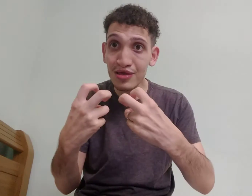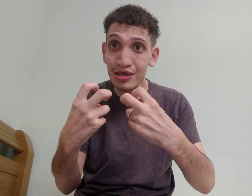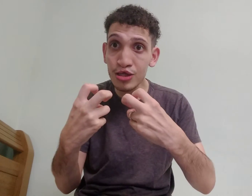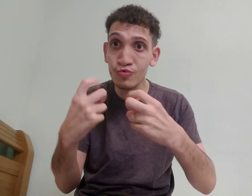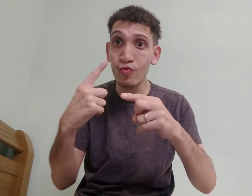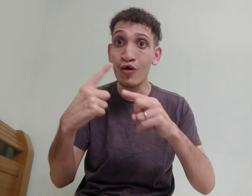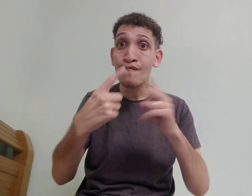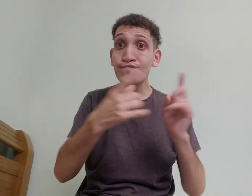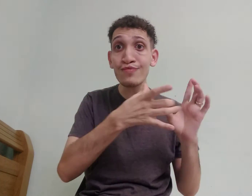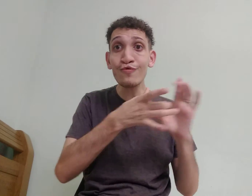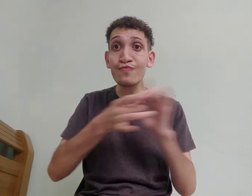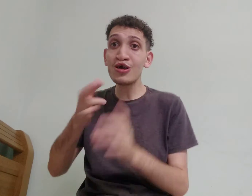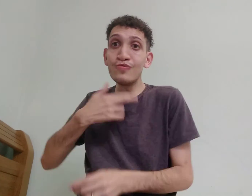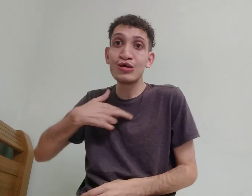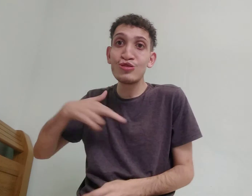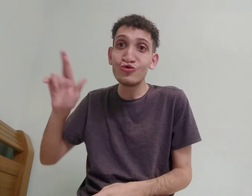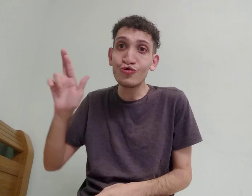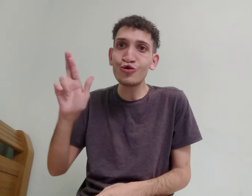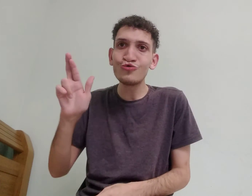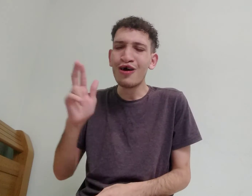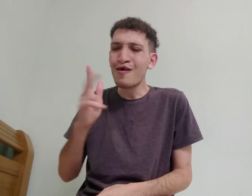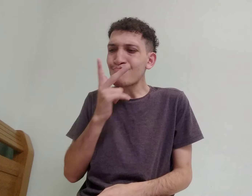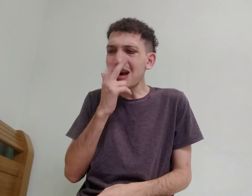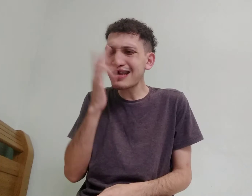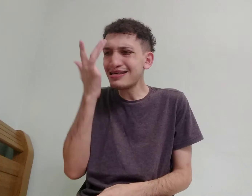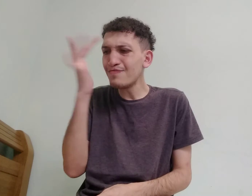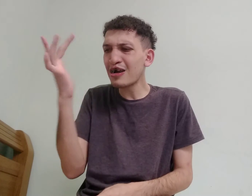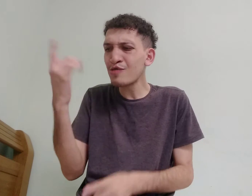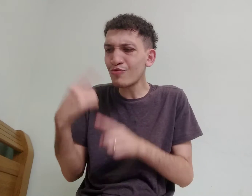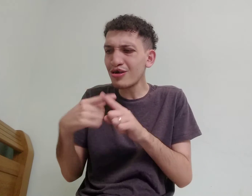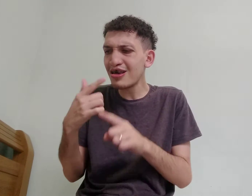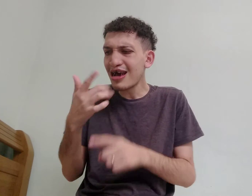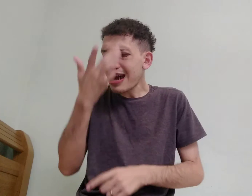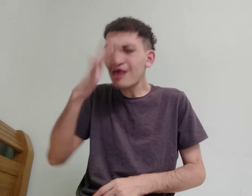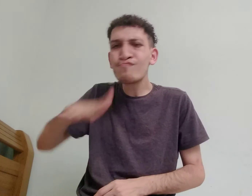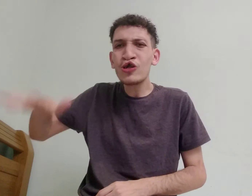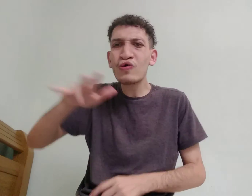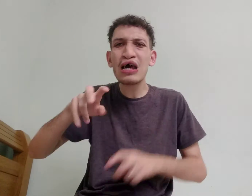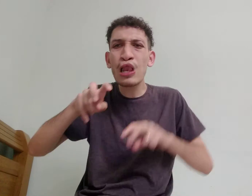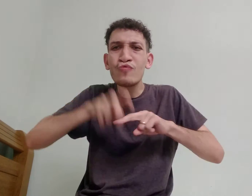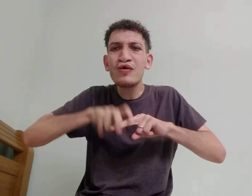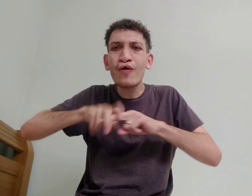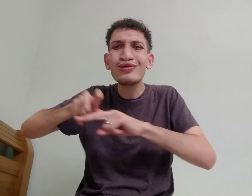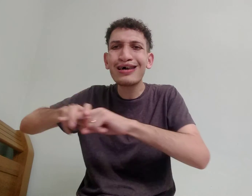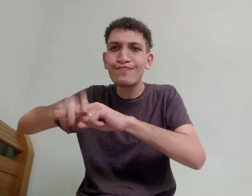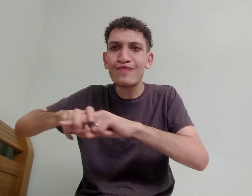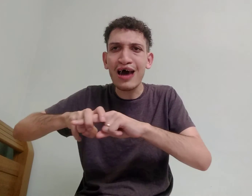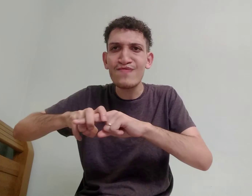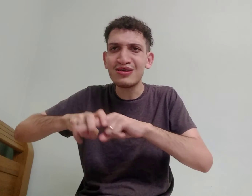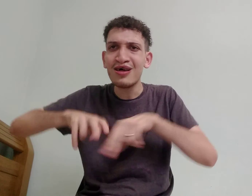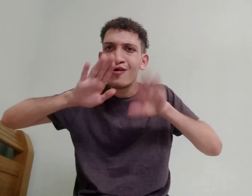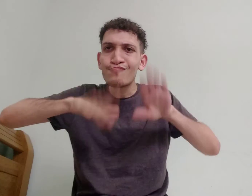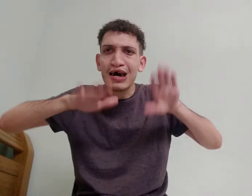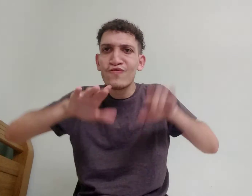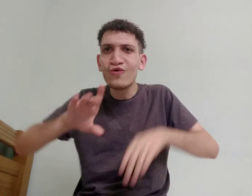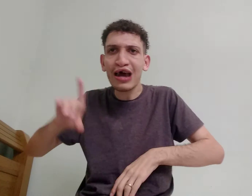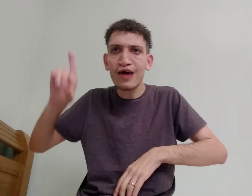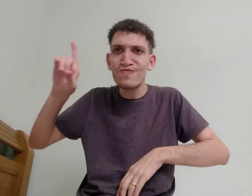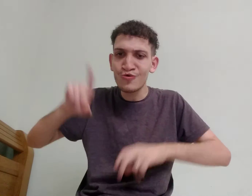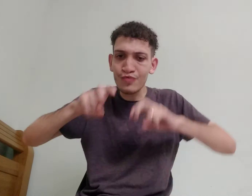círculo, mas no contexto religioso, parece estranho porque as pessoas, elas não estão sentadas para adorar a Deus, está todo